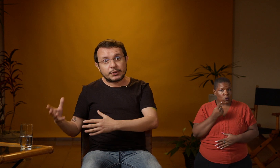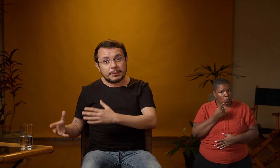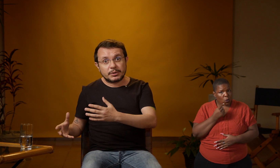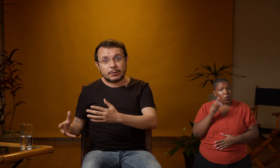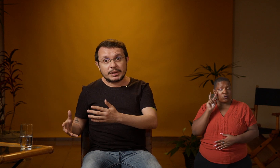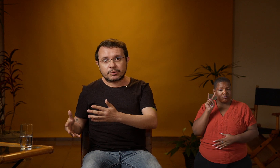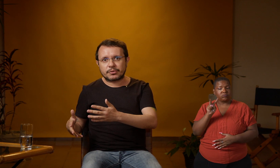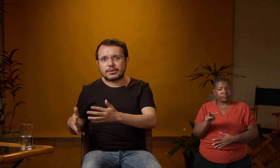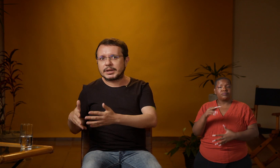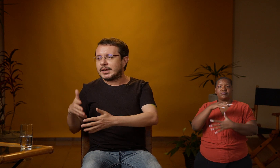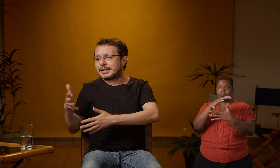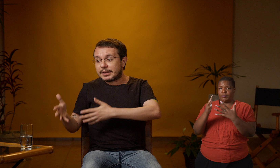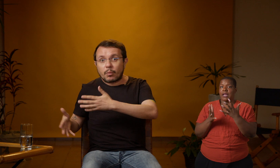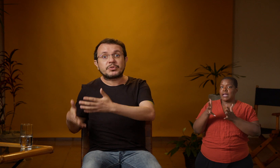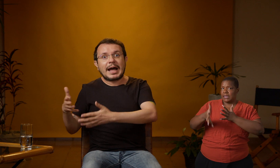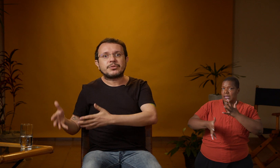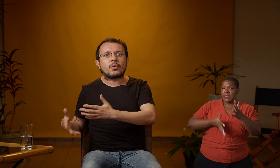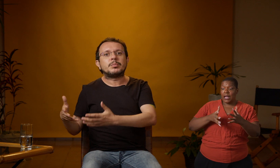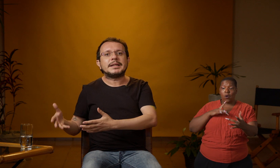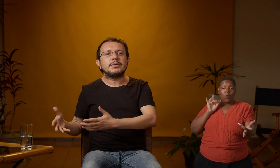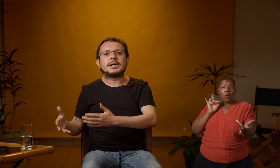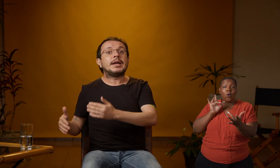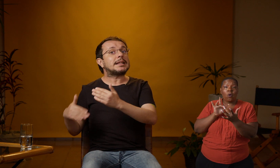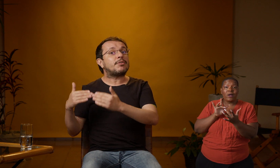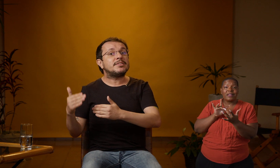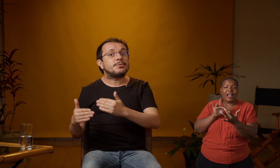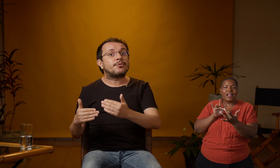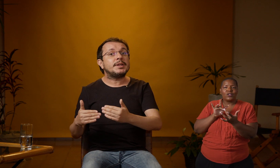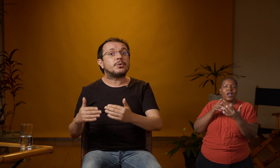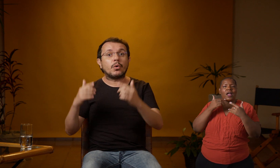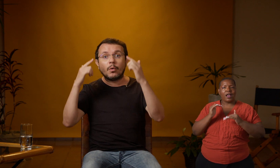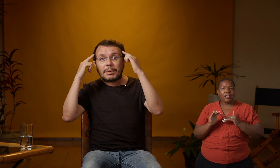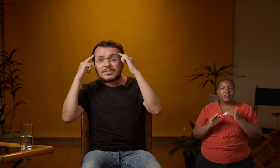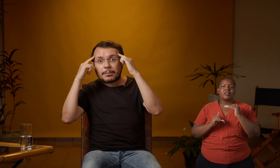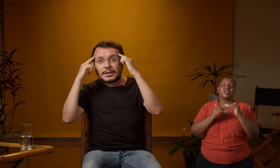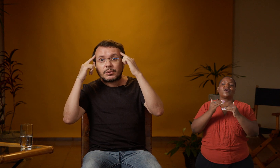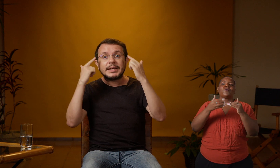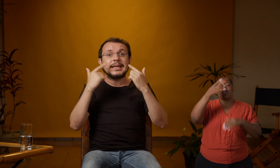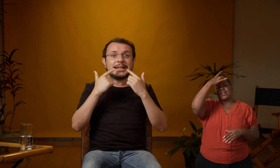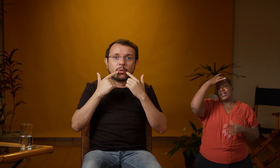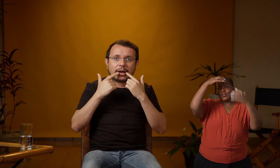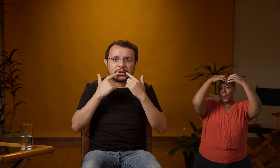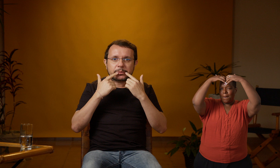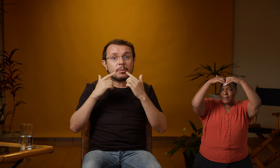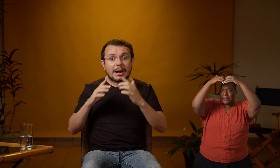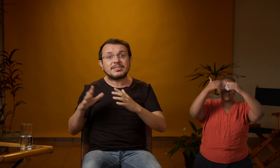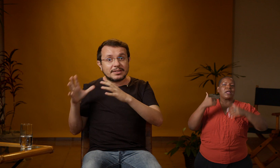fenômeno linguístico, ou seja, ela tem contato com uma língua, ela vai desenvolvendo o pensamento e a linguagem com base